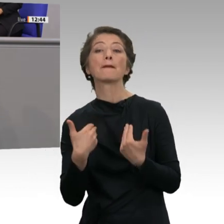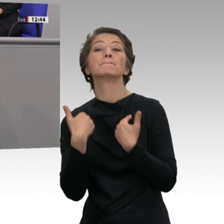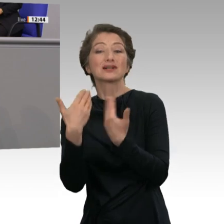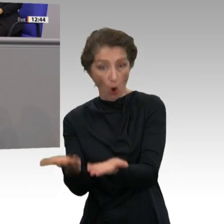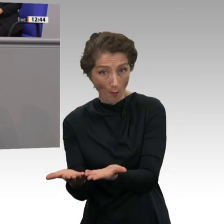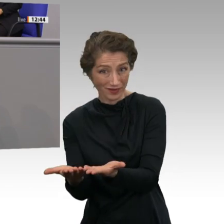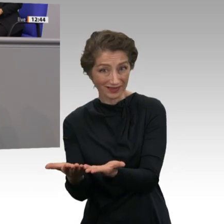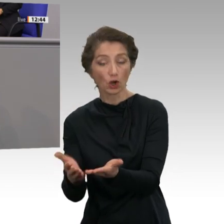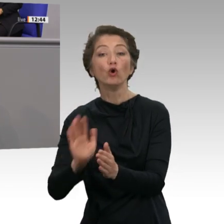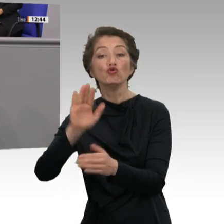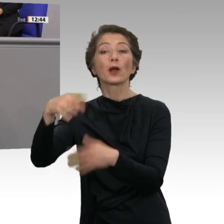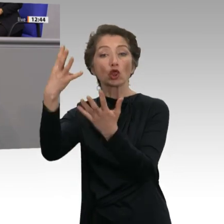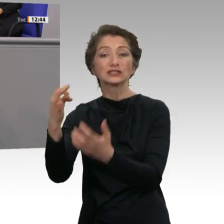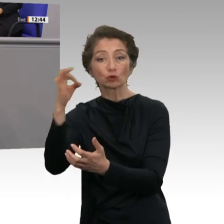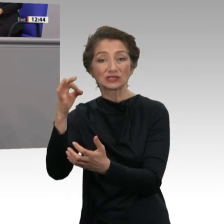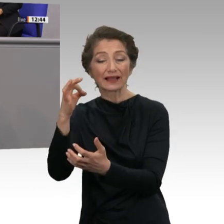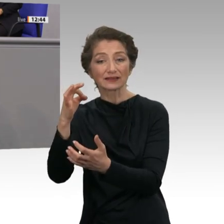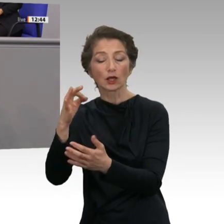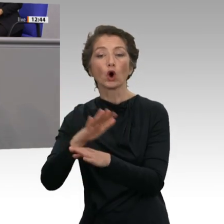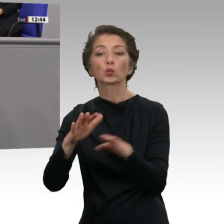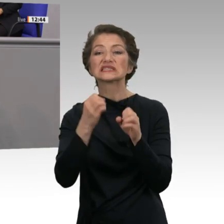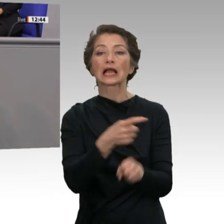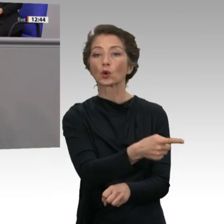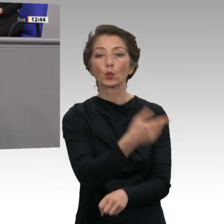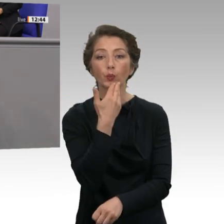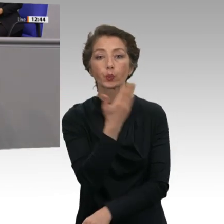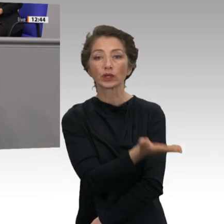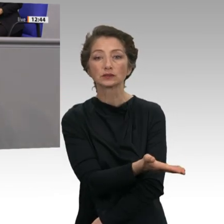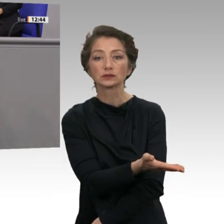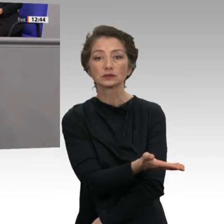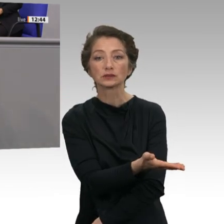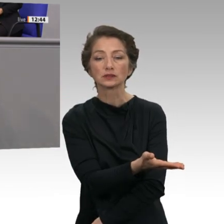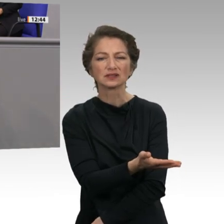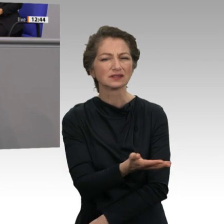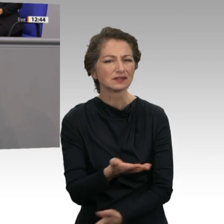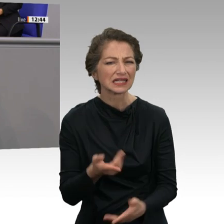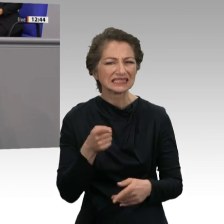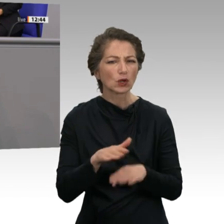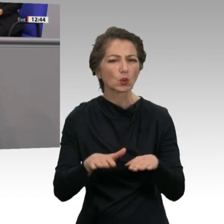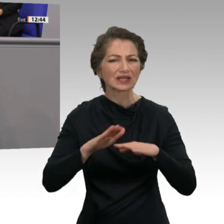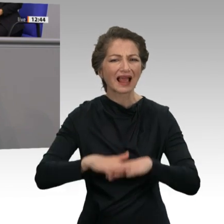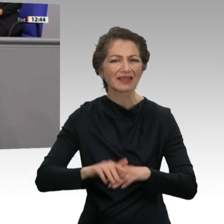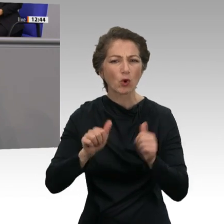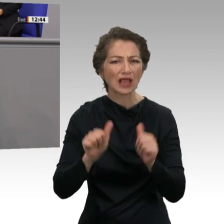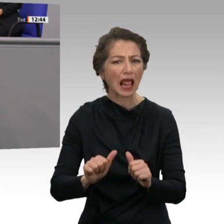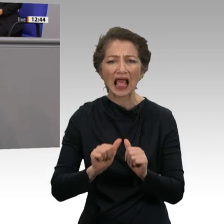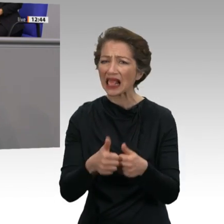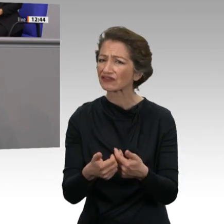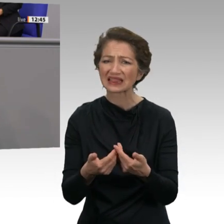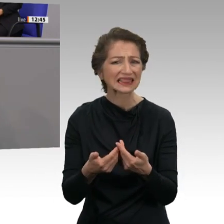gar nicht in der Grundsicherung, liebe Kolleginnen und Kollegen von der Koalition. Dieses Grundrentenmodell hilft kaum gegen Altersarmut. Das